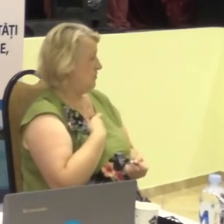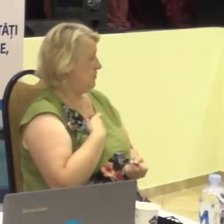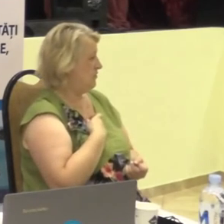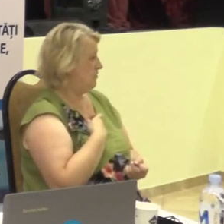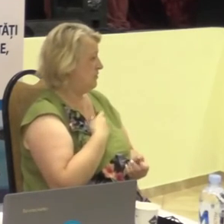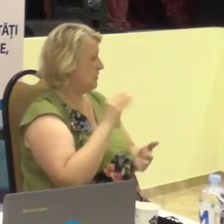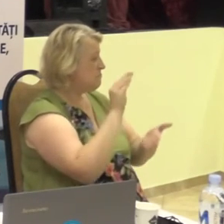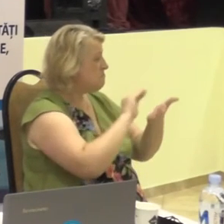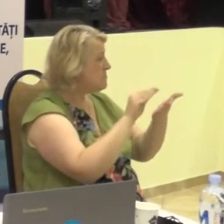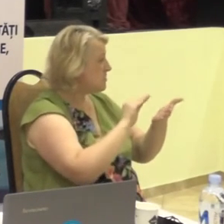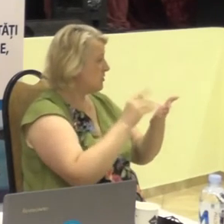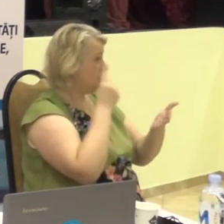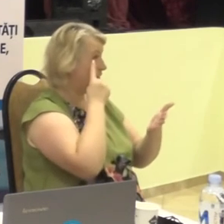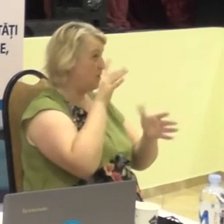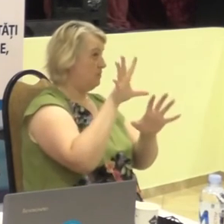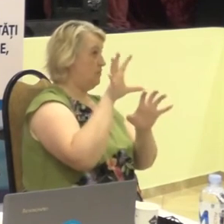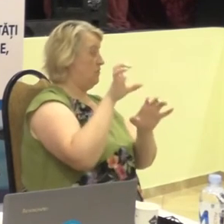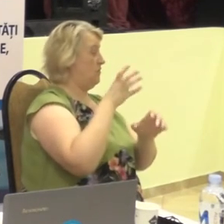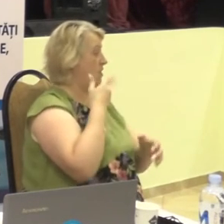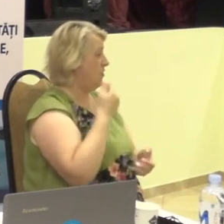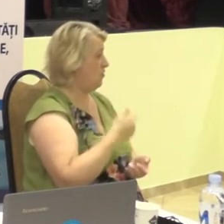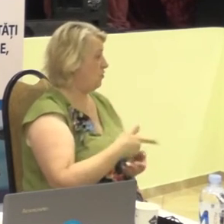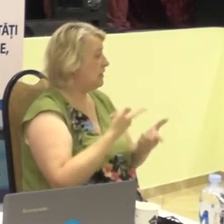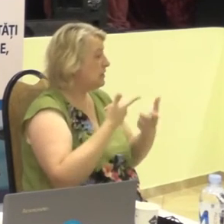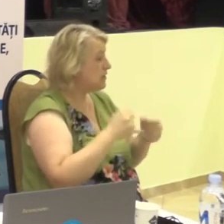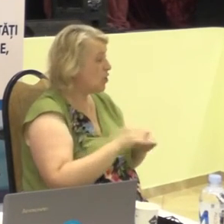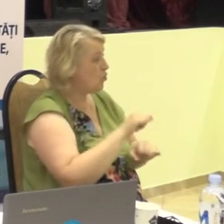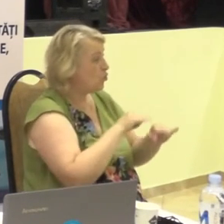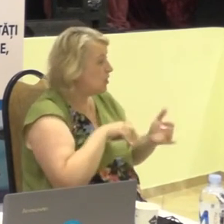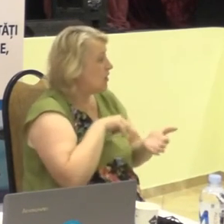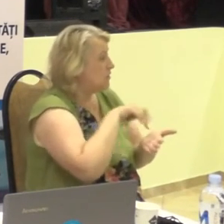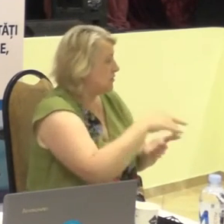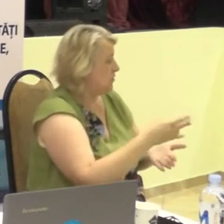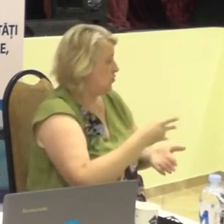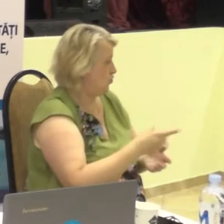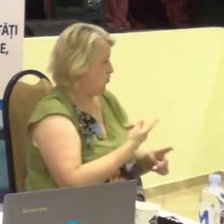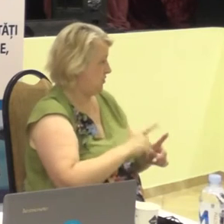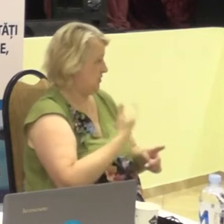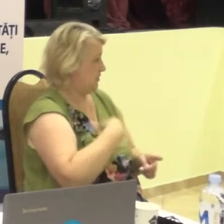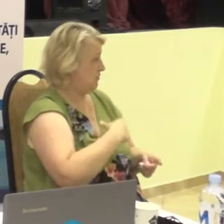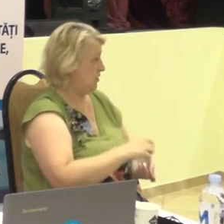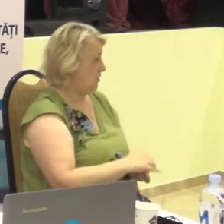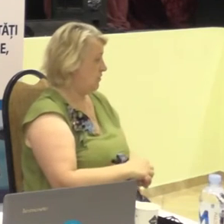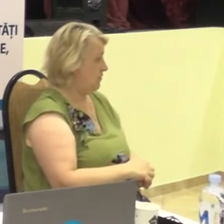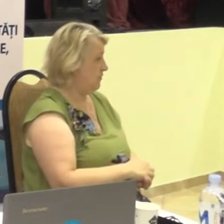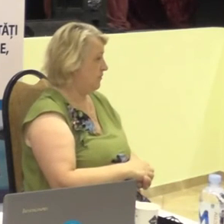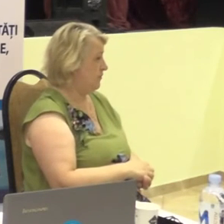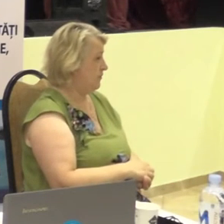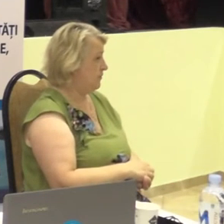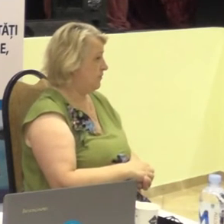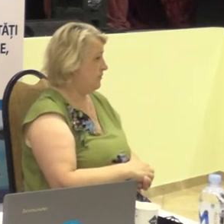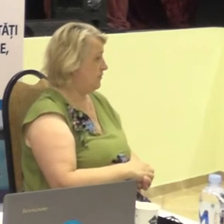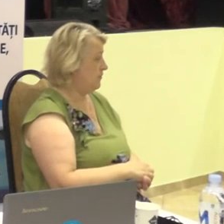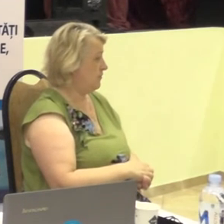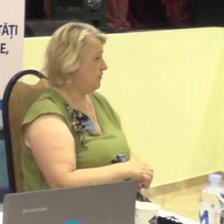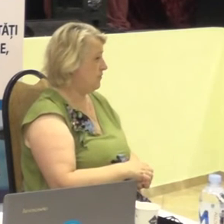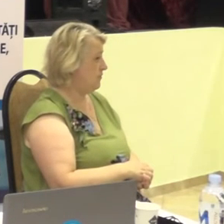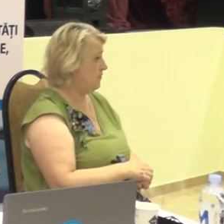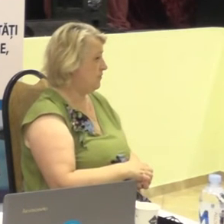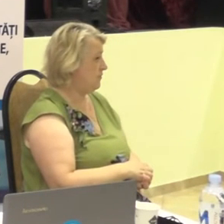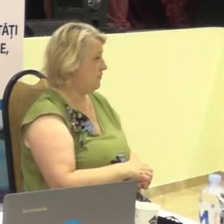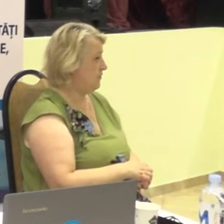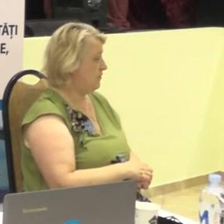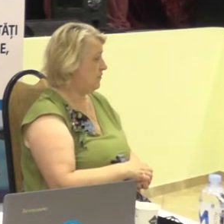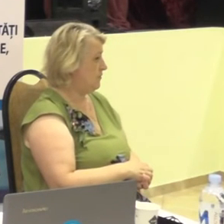scrisă. Unde trebuie să meargă această persoană. În